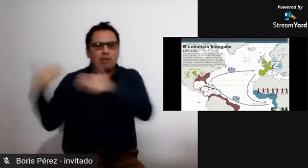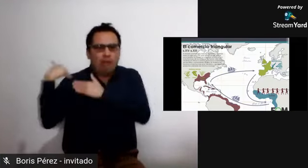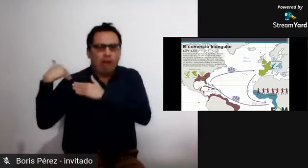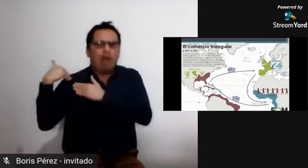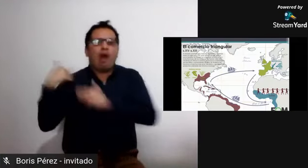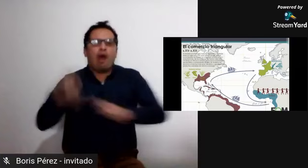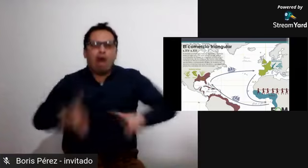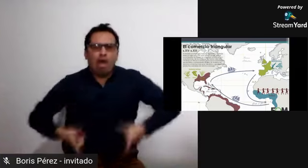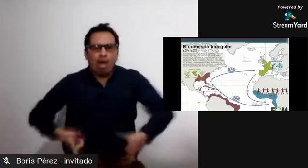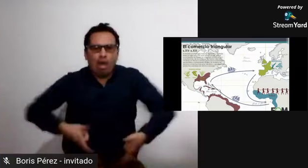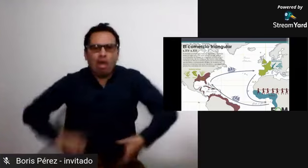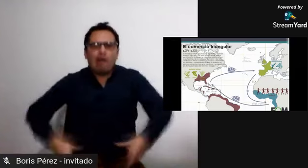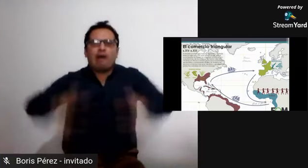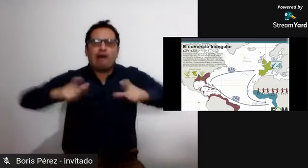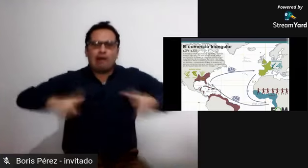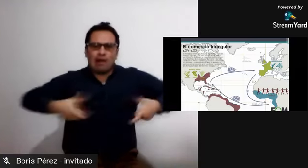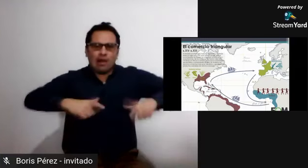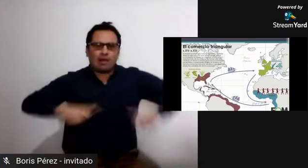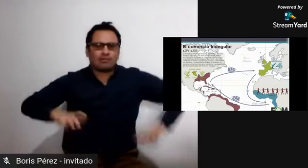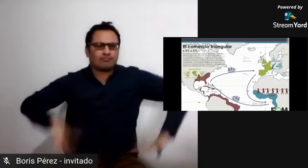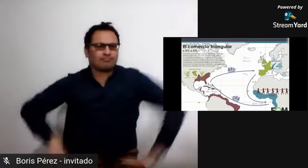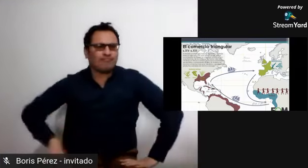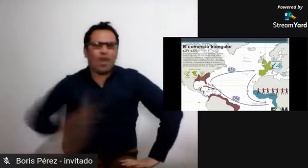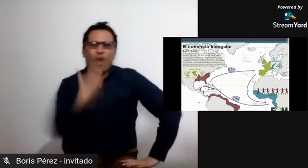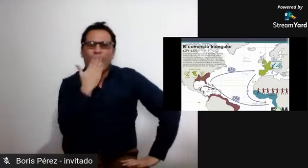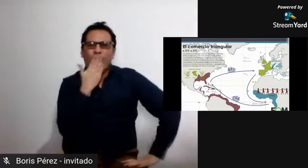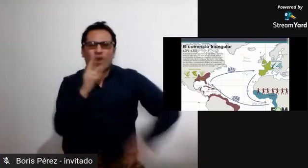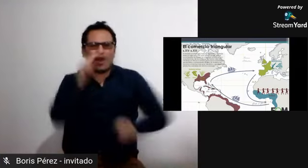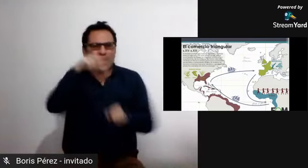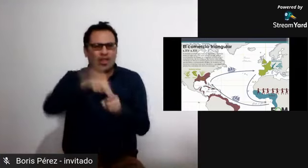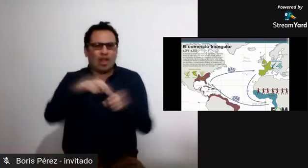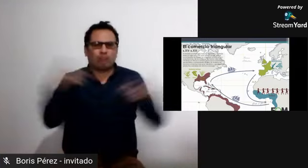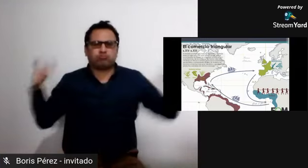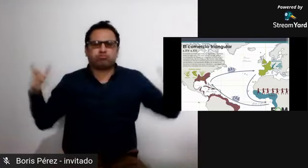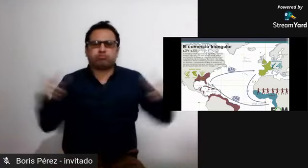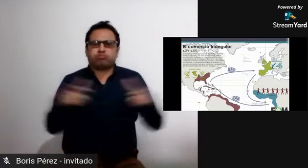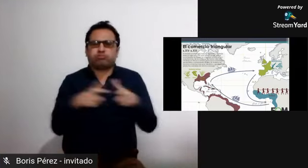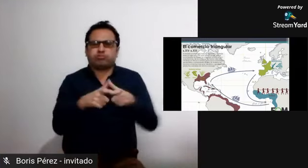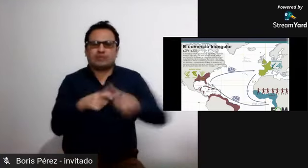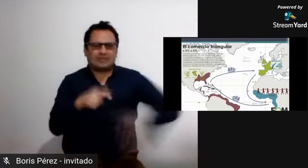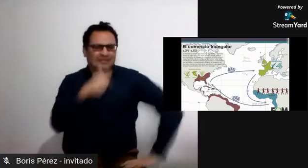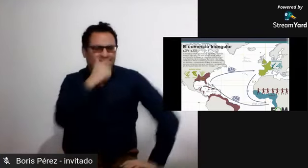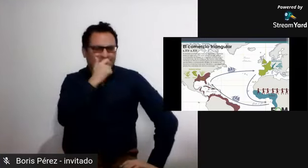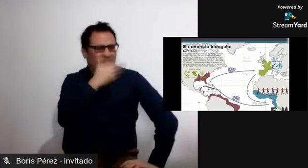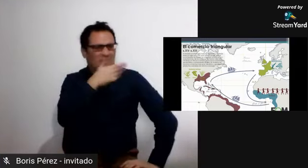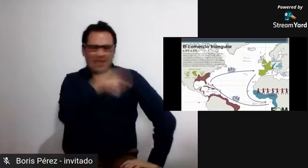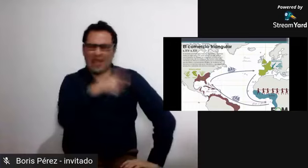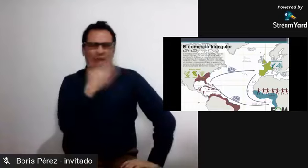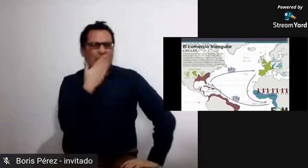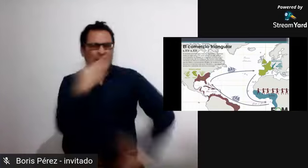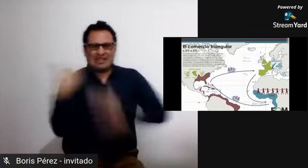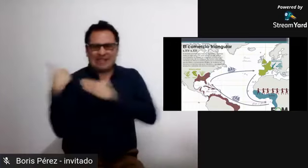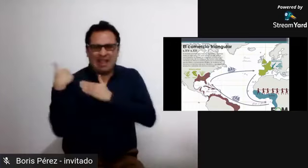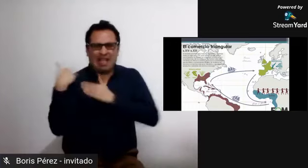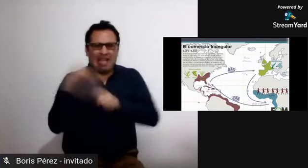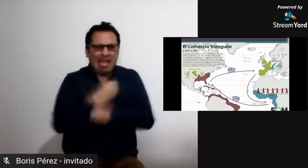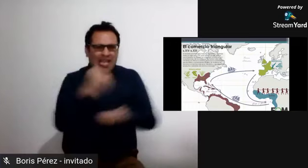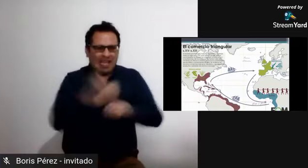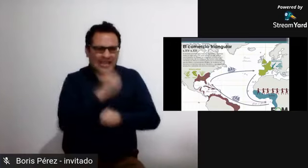esclavos que fueron traídos a américa entonces como les mencionaba anteriormente pues hubo una disminución de la mano